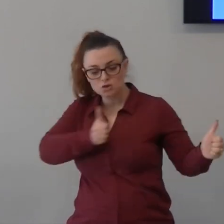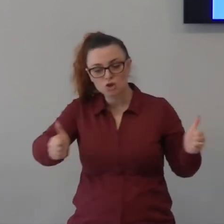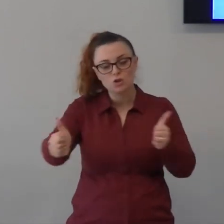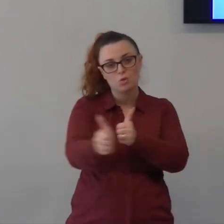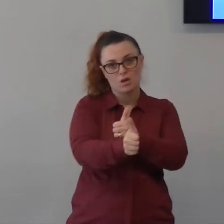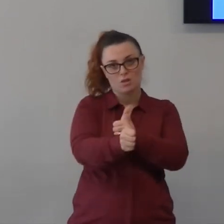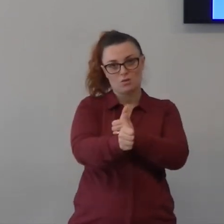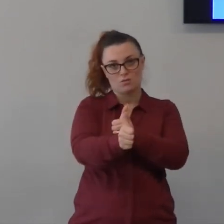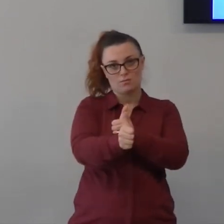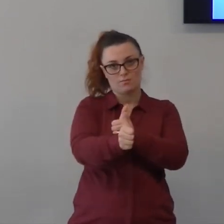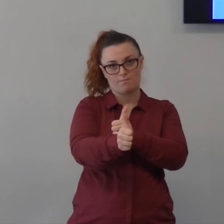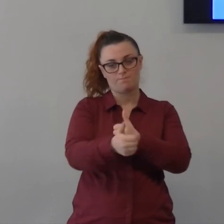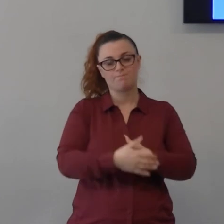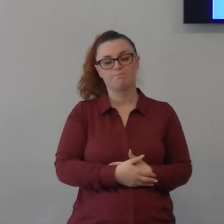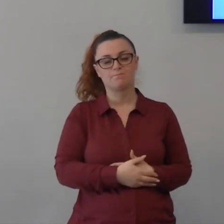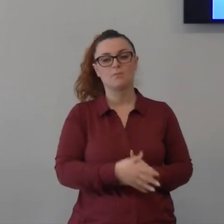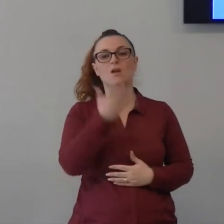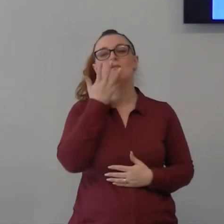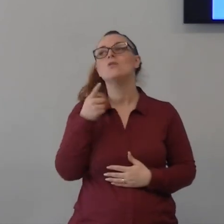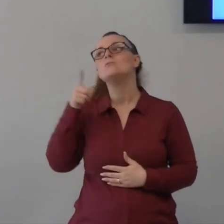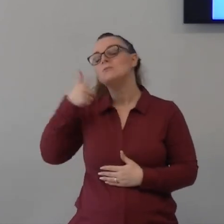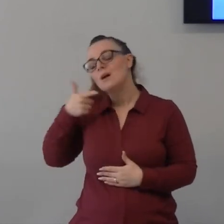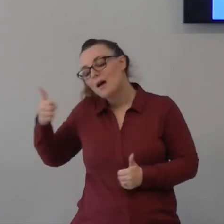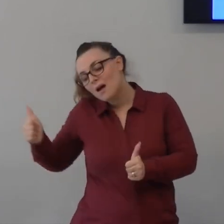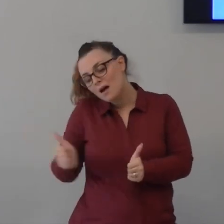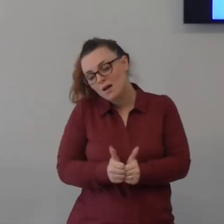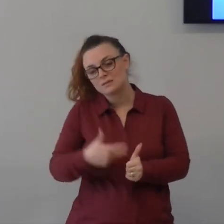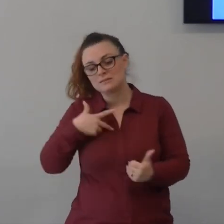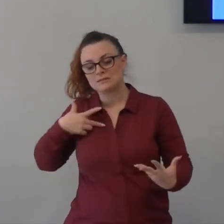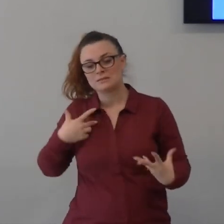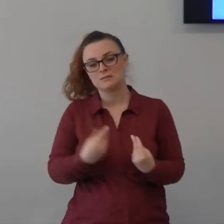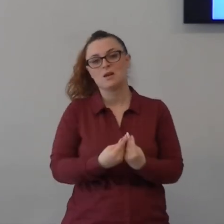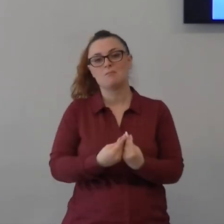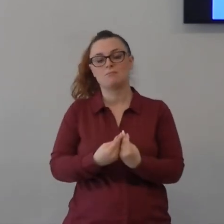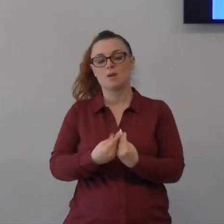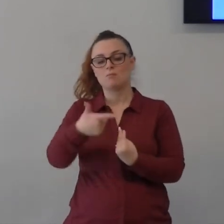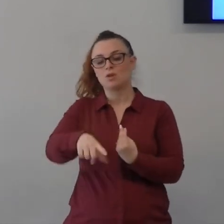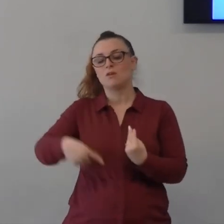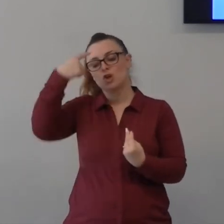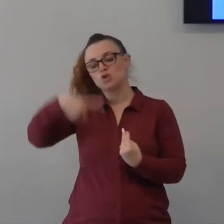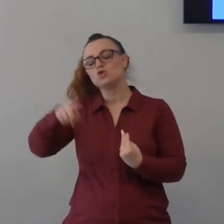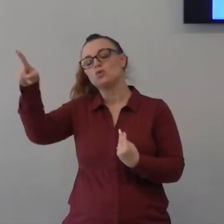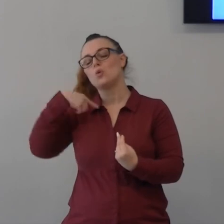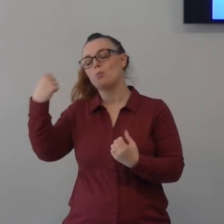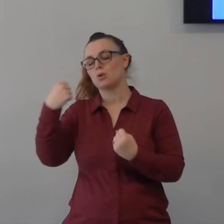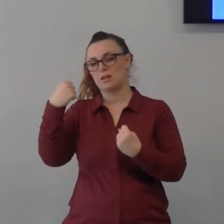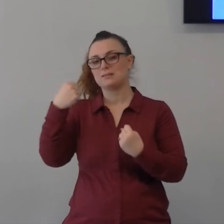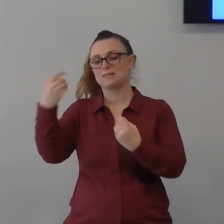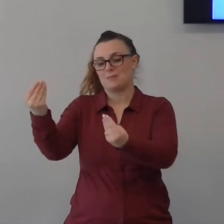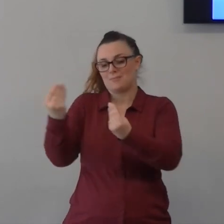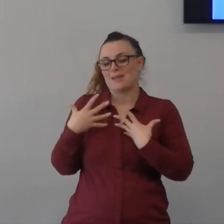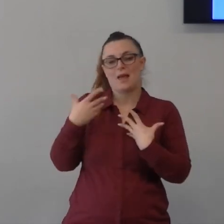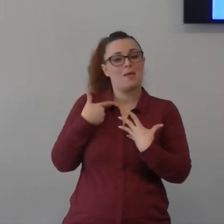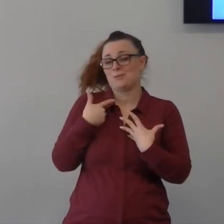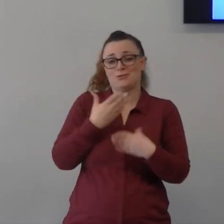mio fianco e che in te tutte le cose sono possibili perché tu hai la potenza non la mia la